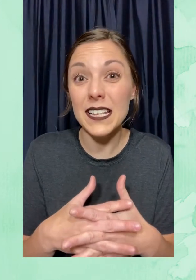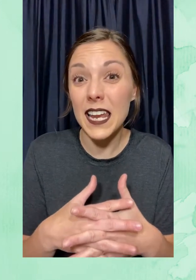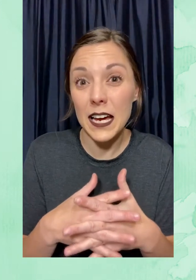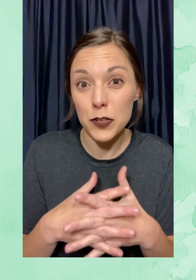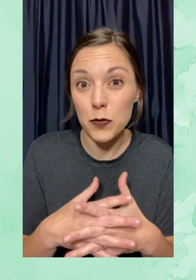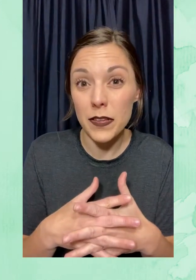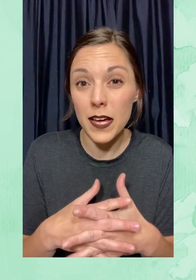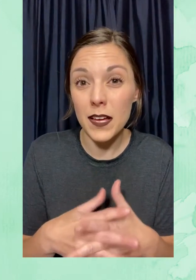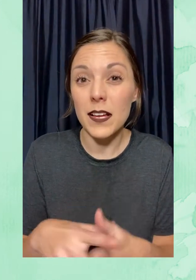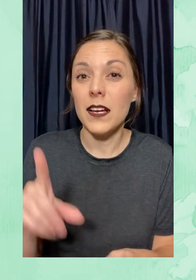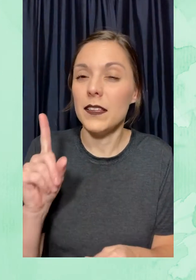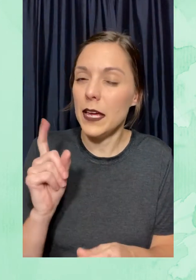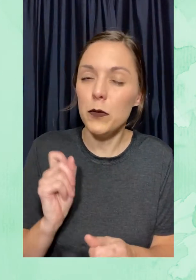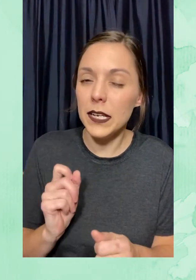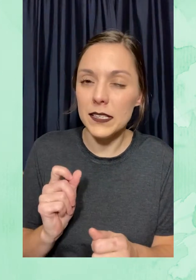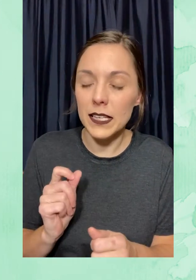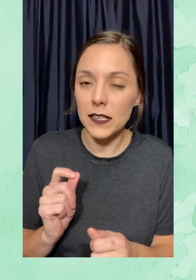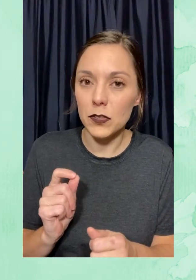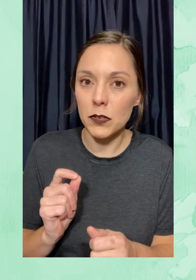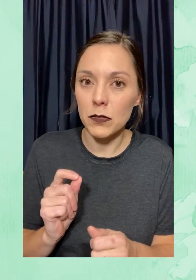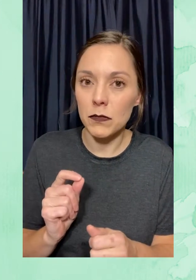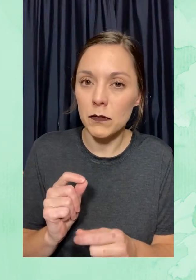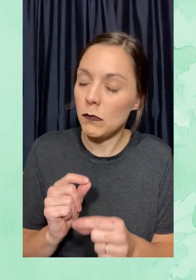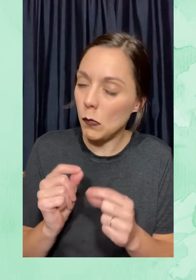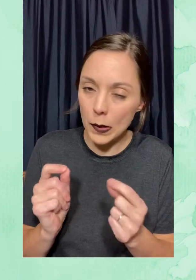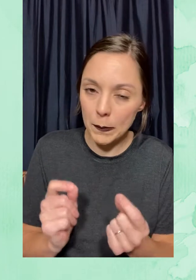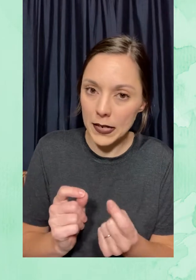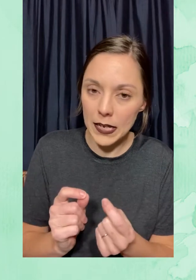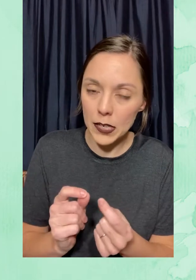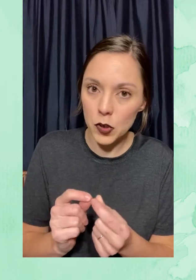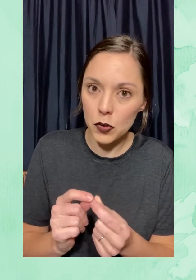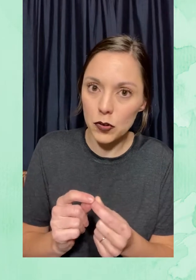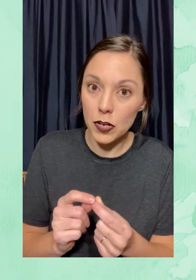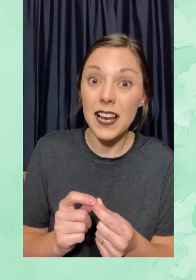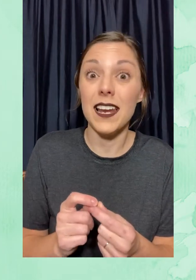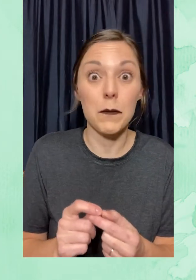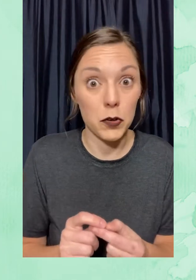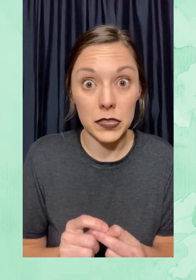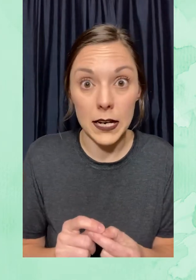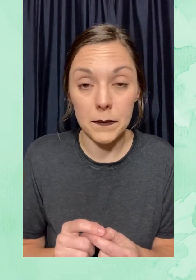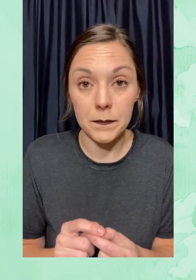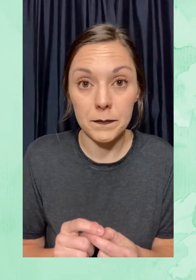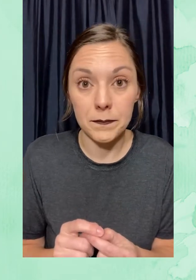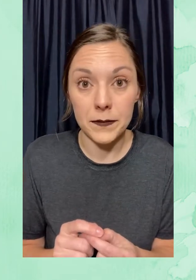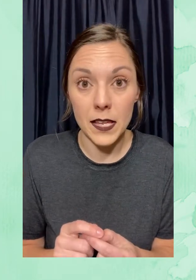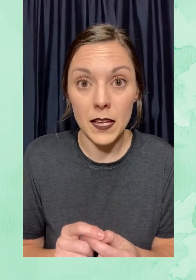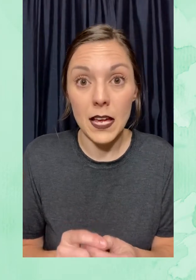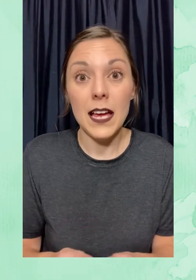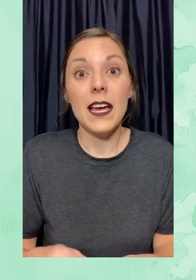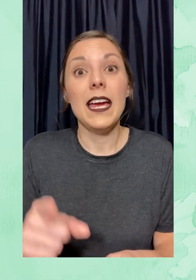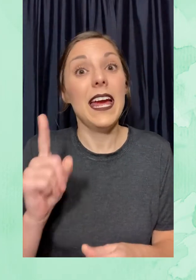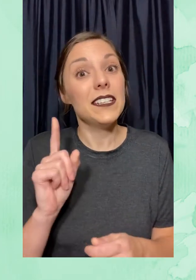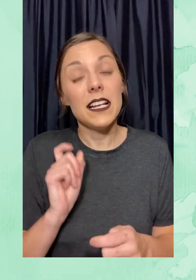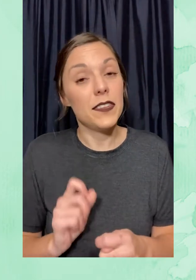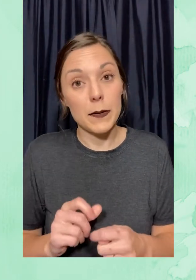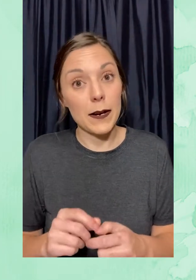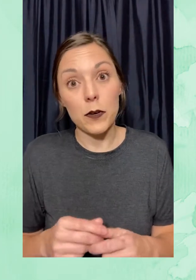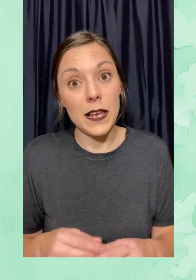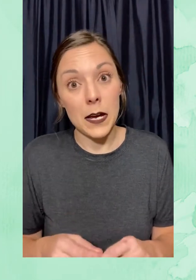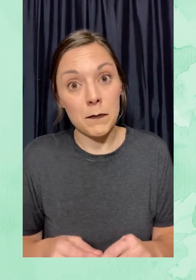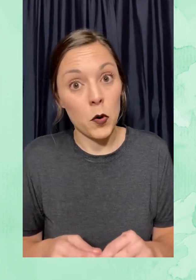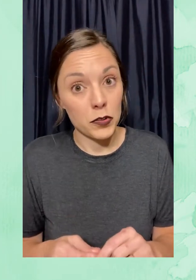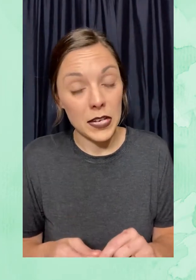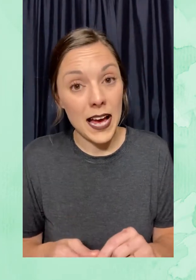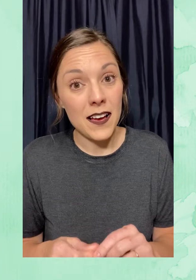Necesita la ayuda de un insecto muy pequeño, la mosca. Es el